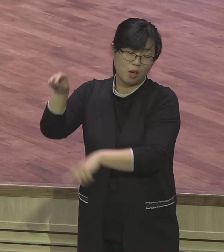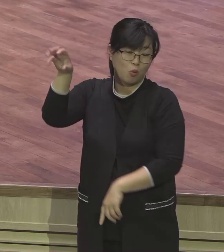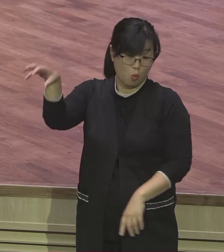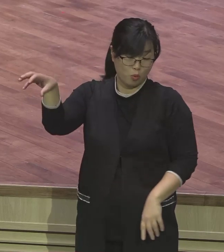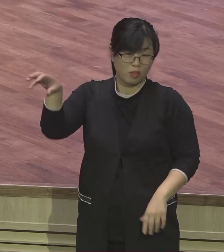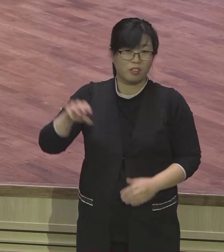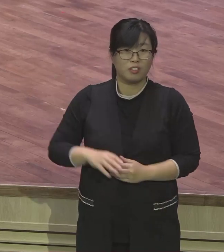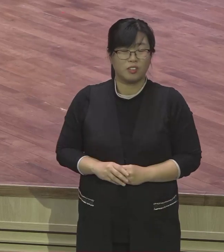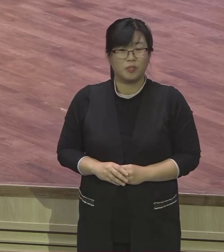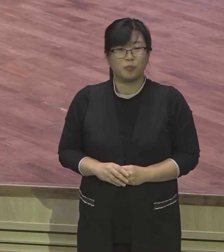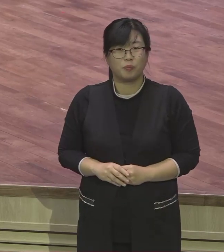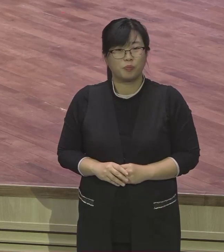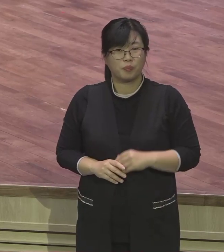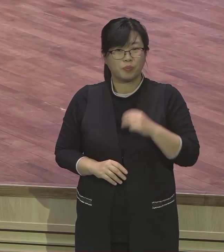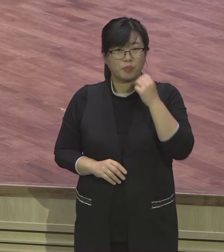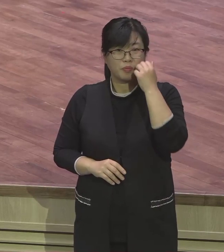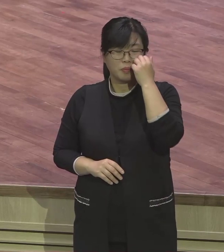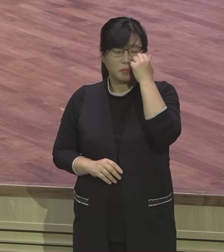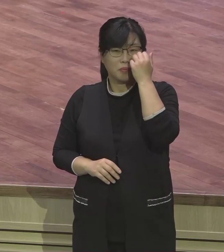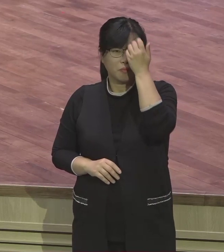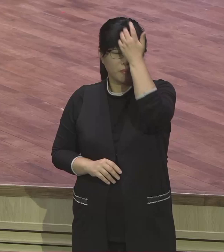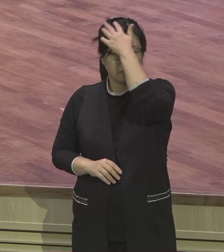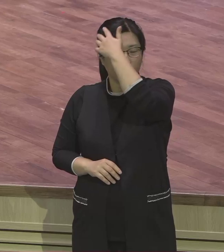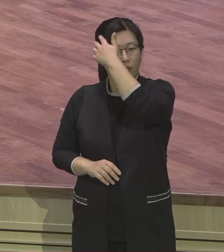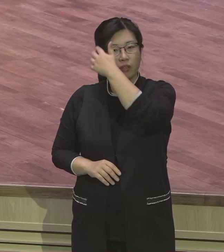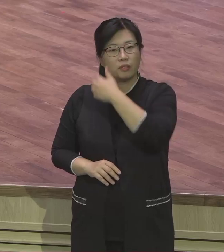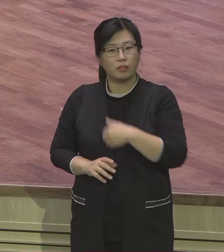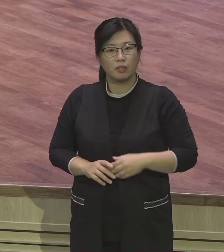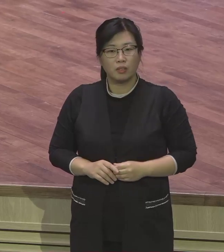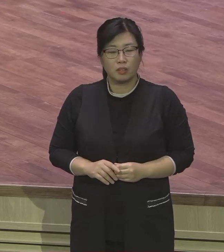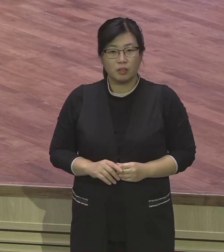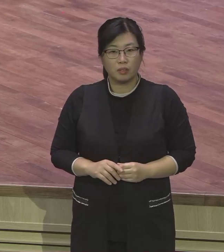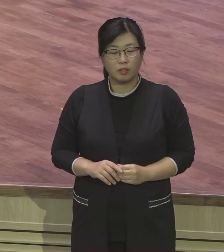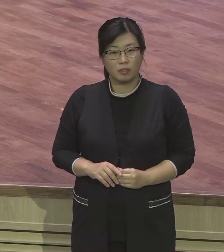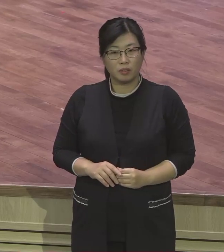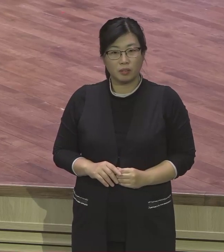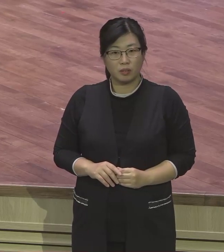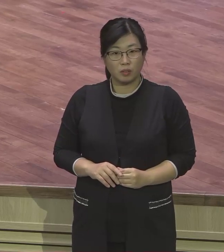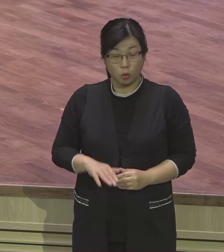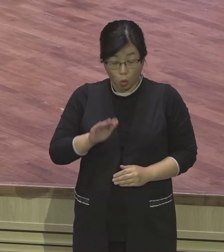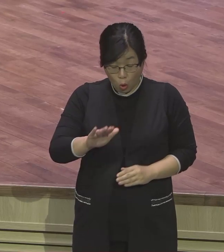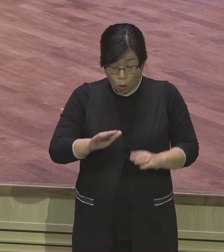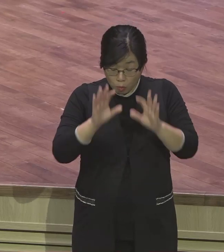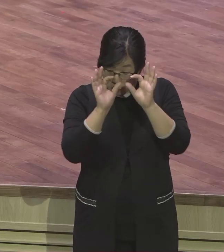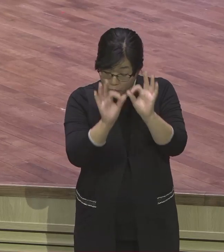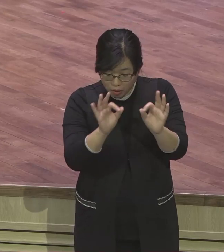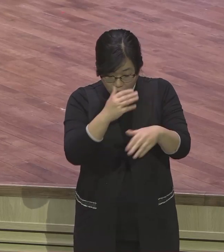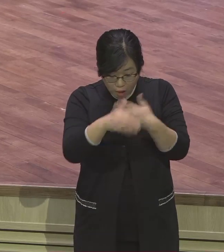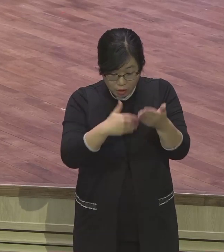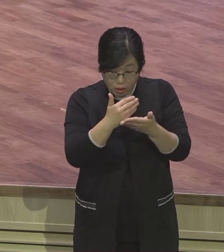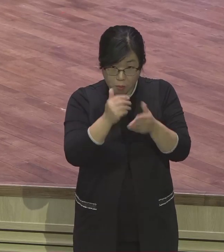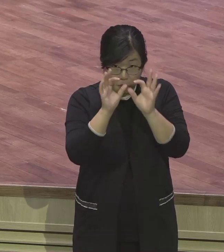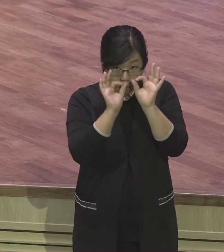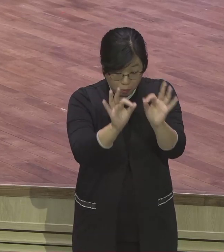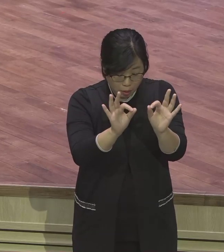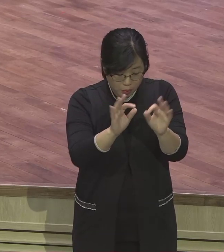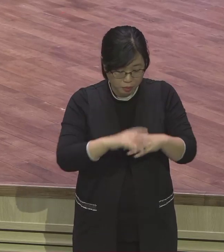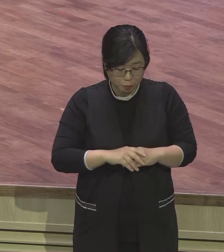하나의 말씀이라고 읽고 주장합니까? 하나의 말씀이에요. 한 말씀 무슨 말이냐. 이스라엘 백신들이